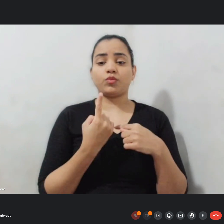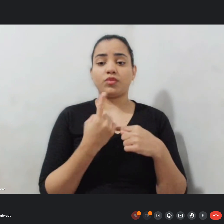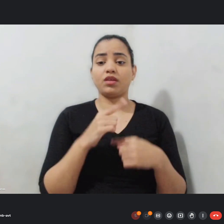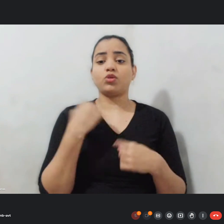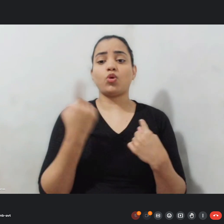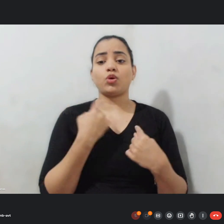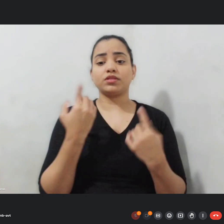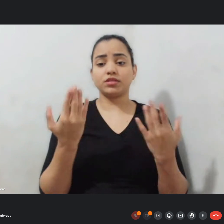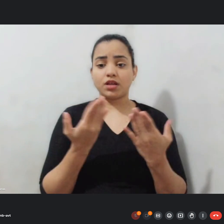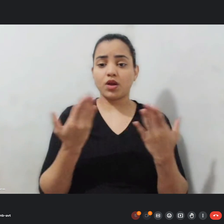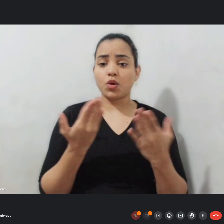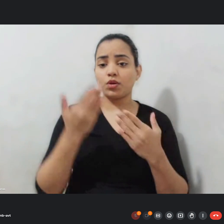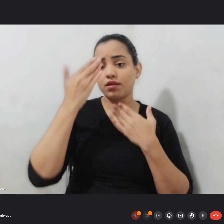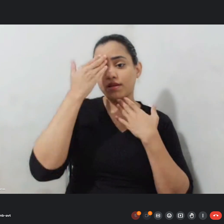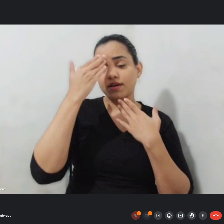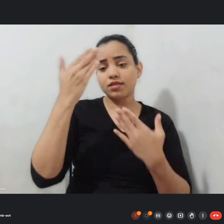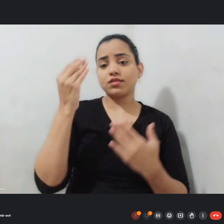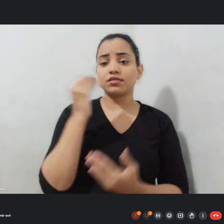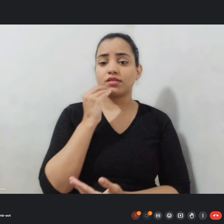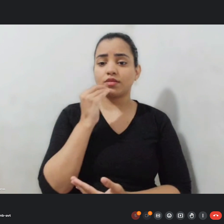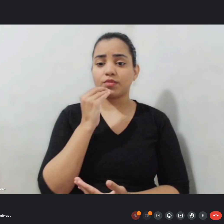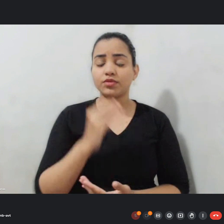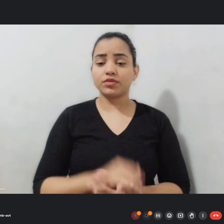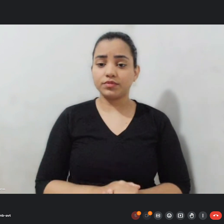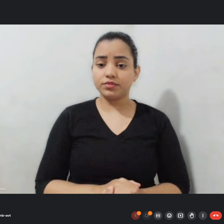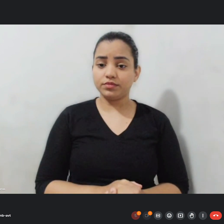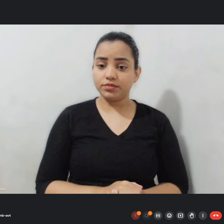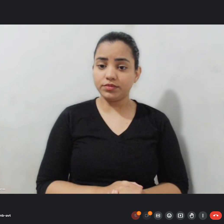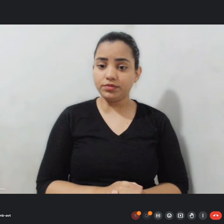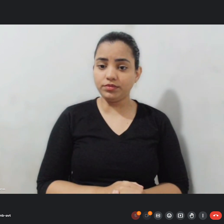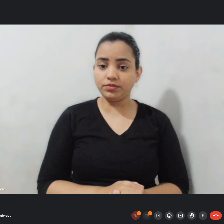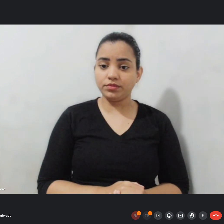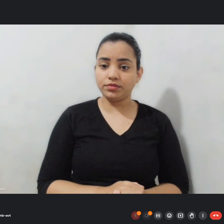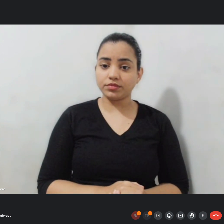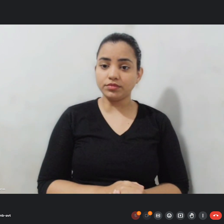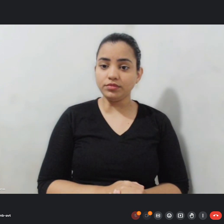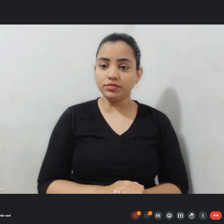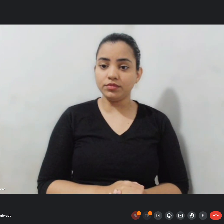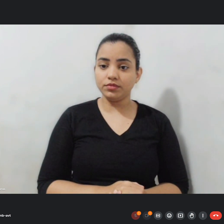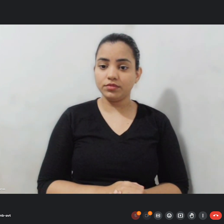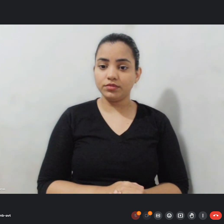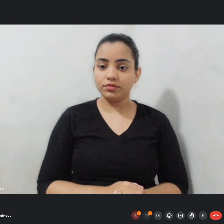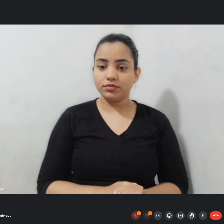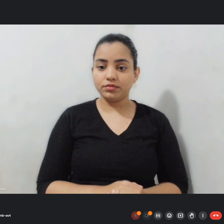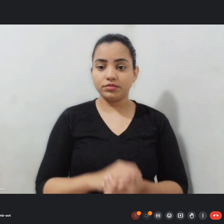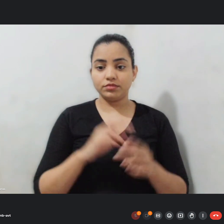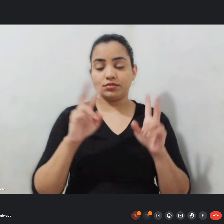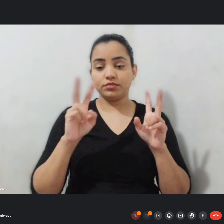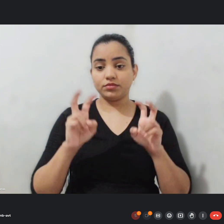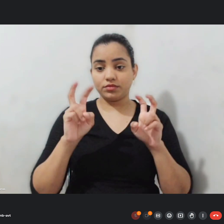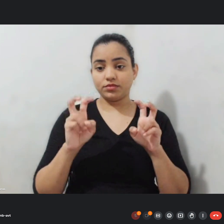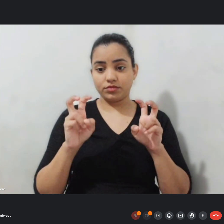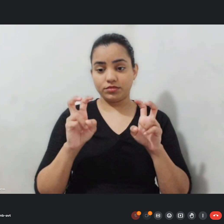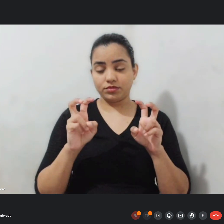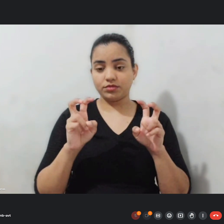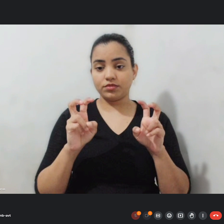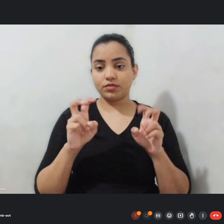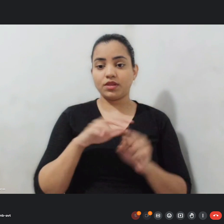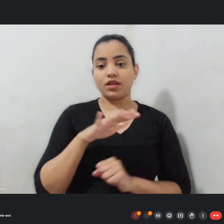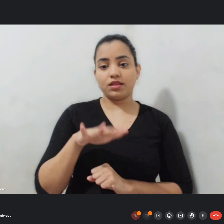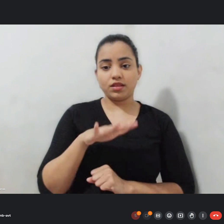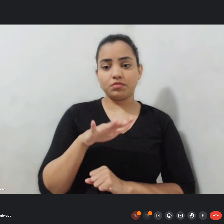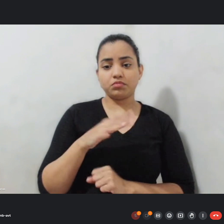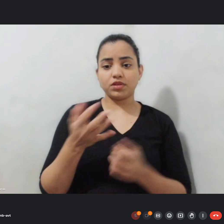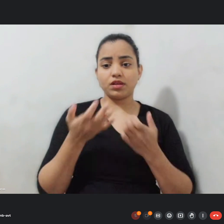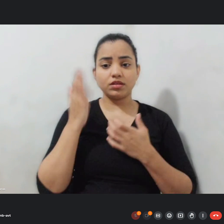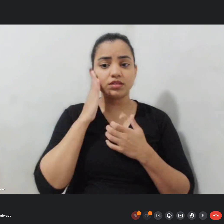já agradecendo a oportunidade é em relação a esse esse essa categoria eu quero saber se esse essa lei